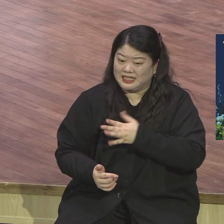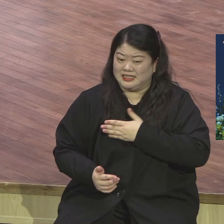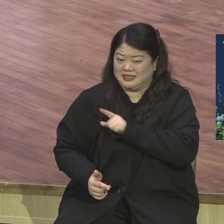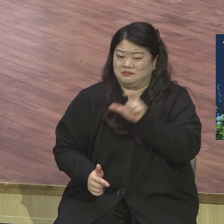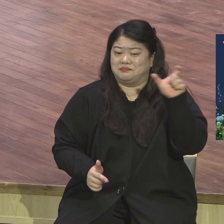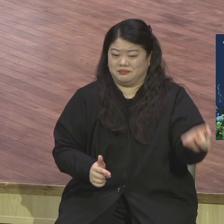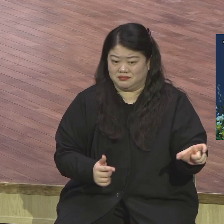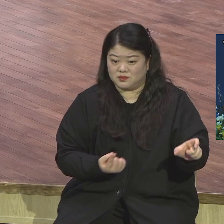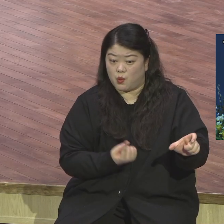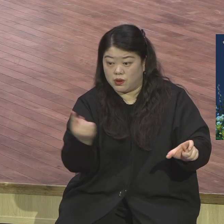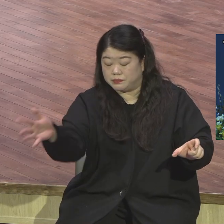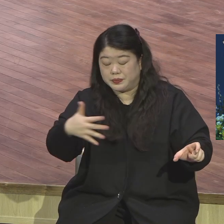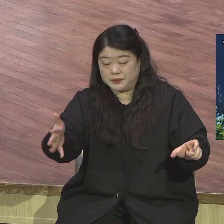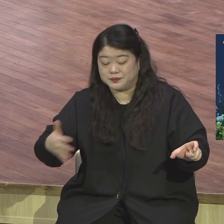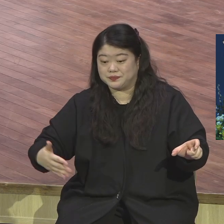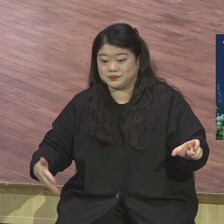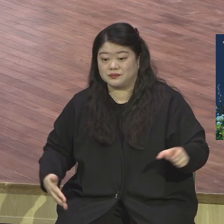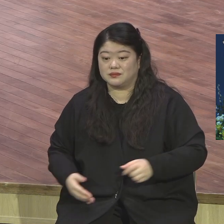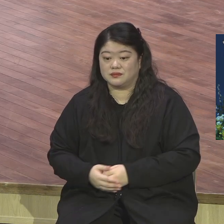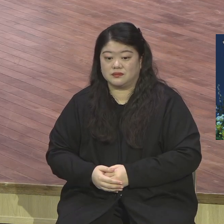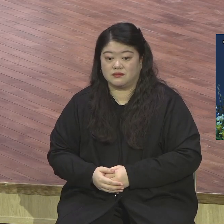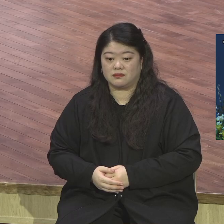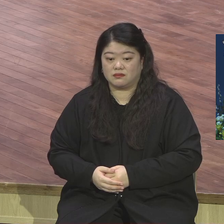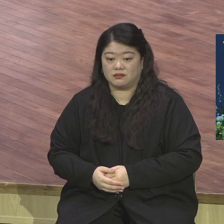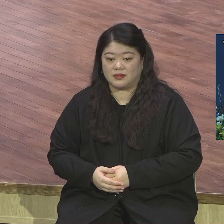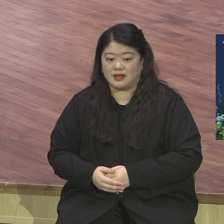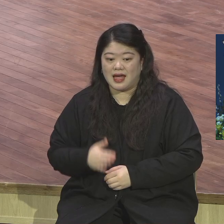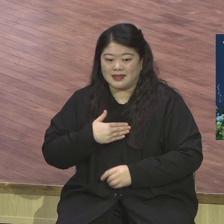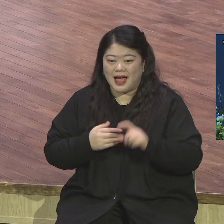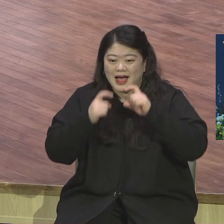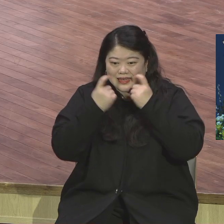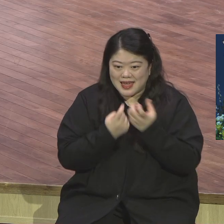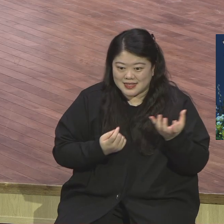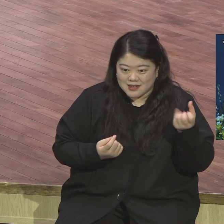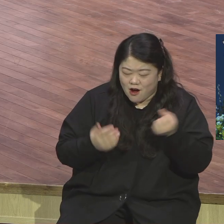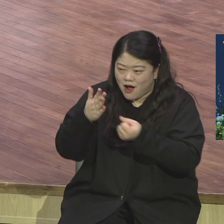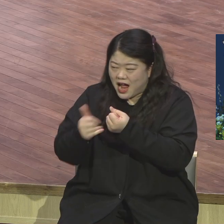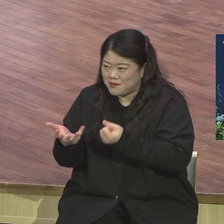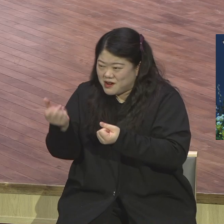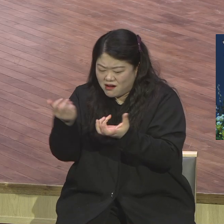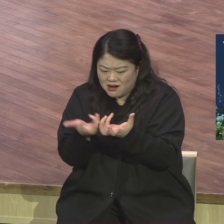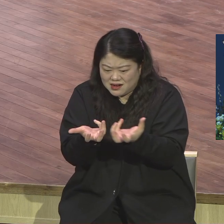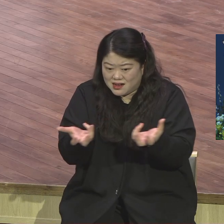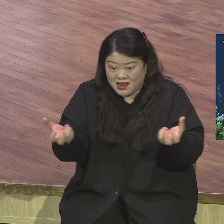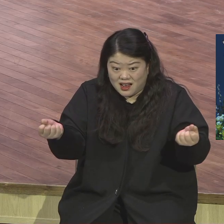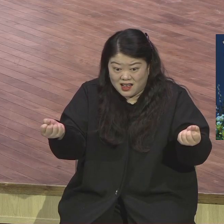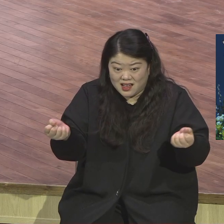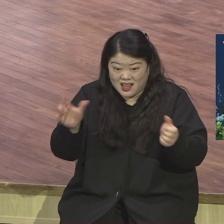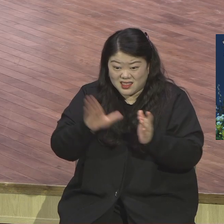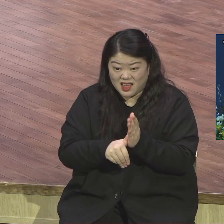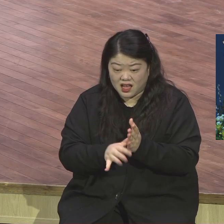넘치도록 채워주시오 아멘 더 달랄 것이 없어 너한테 보고 살도록 해주시오